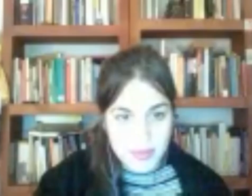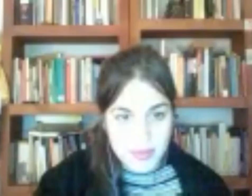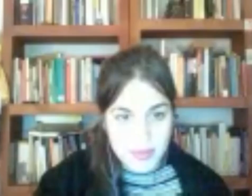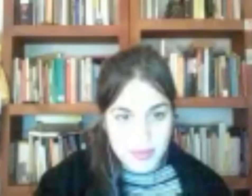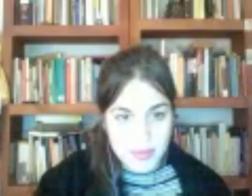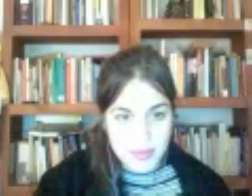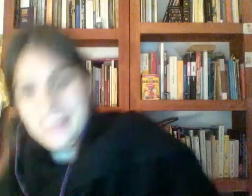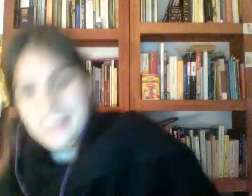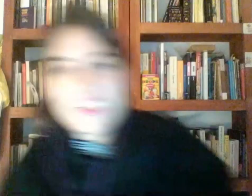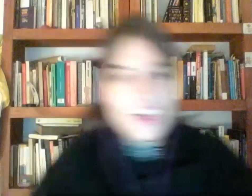estoy por acá